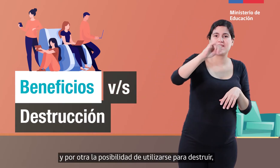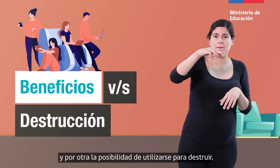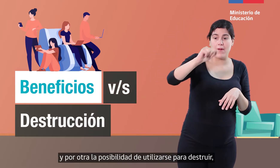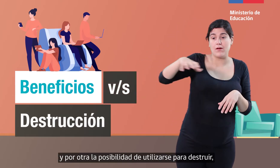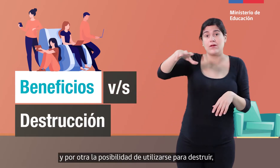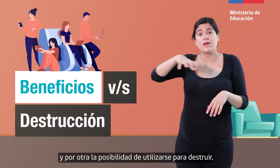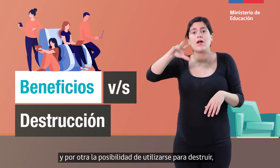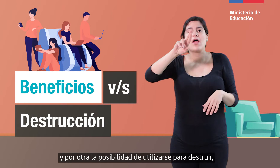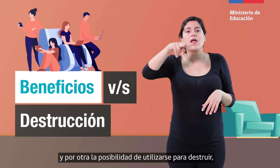utilizarse para destruir.